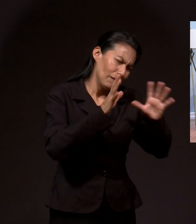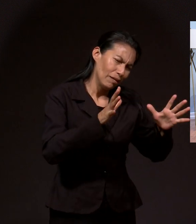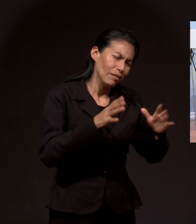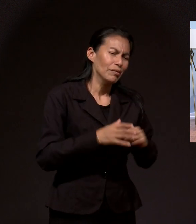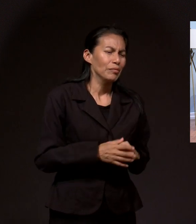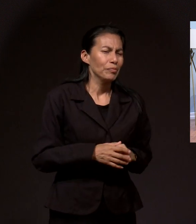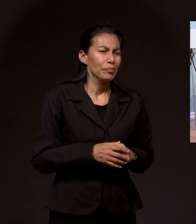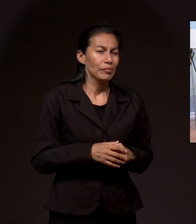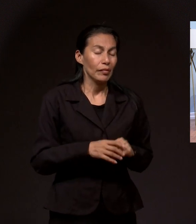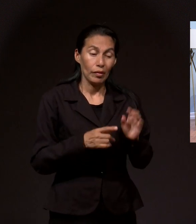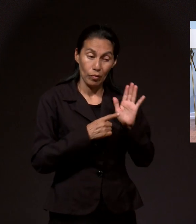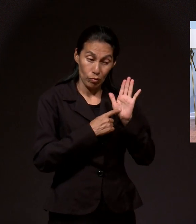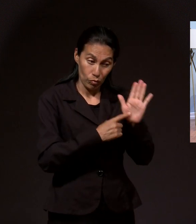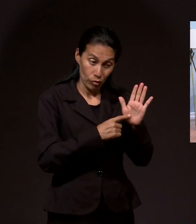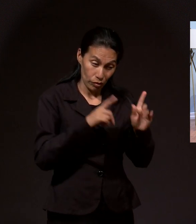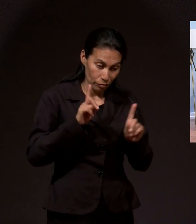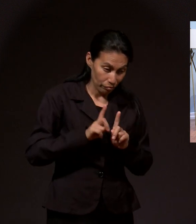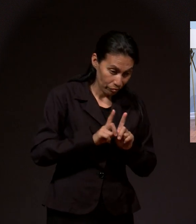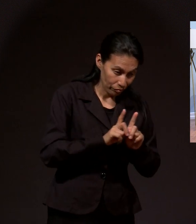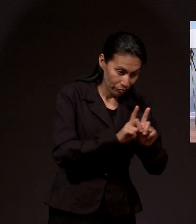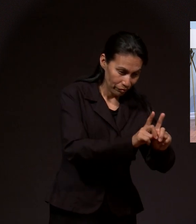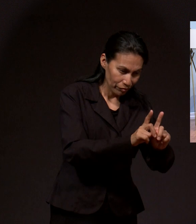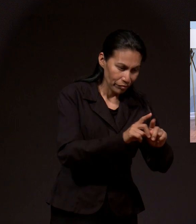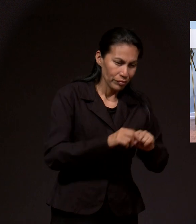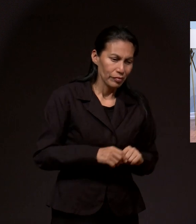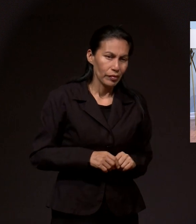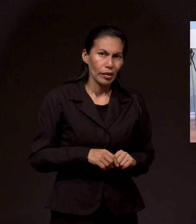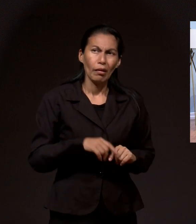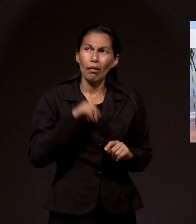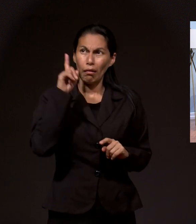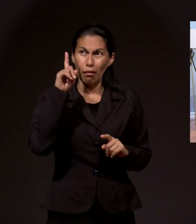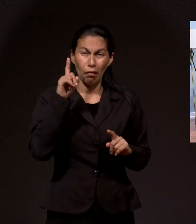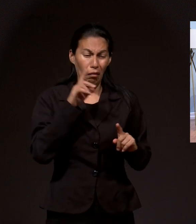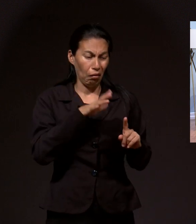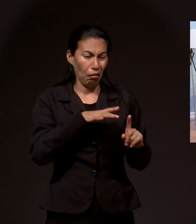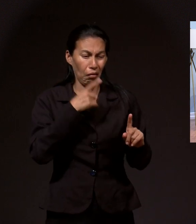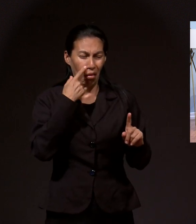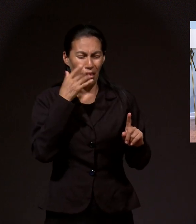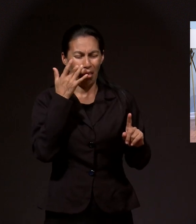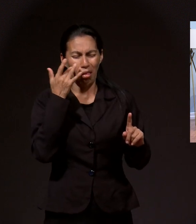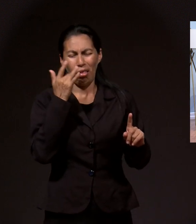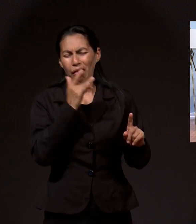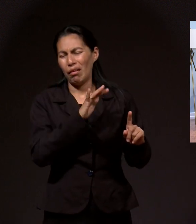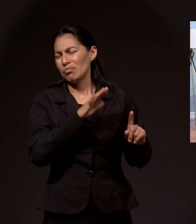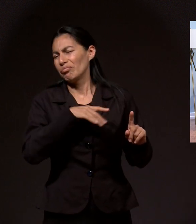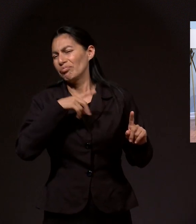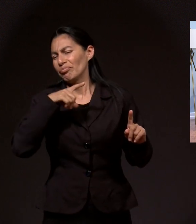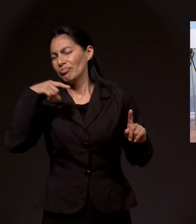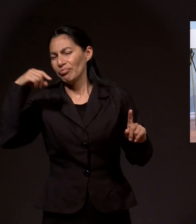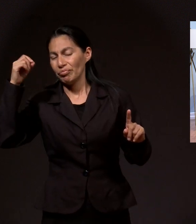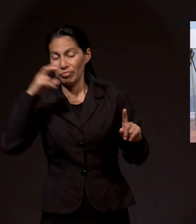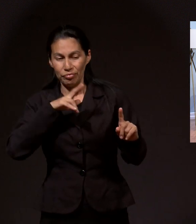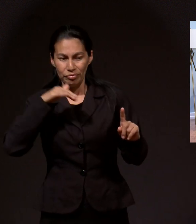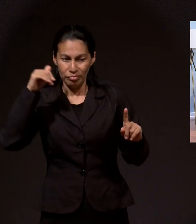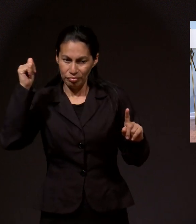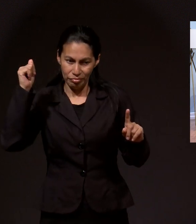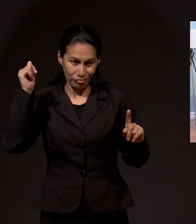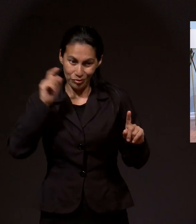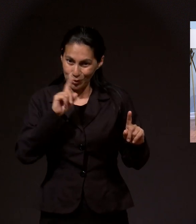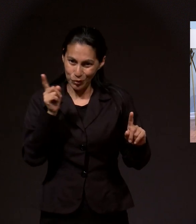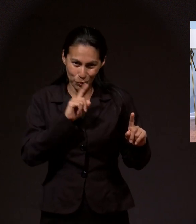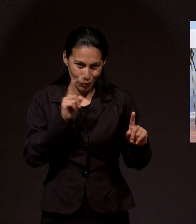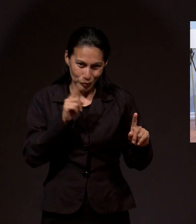clara evidencia de que Él está contigo, que no te ha dejado, que no te ha desamparado, que hay